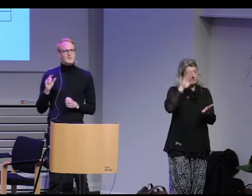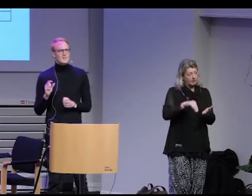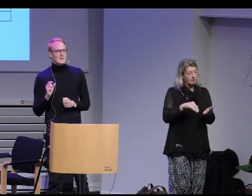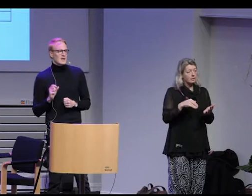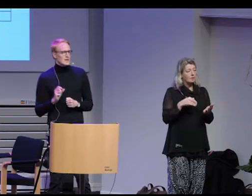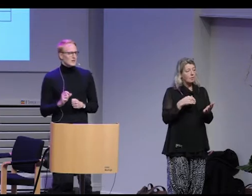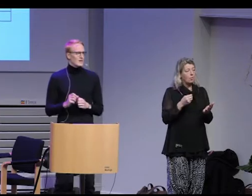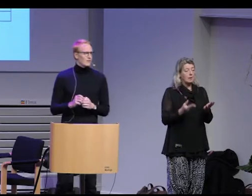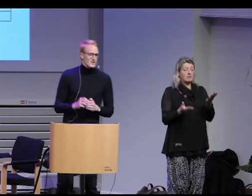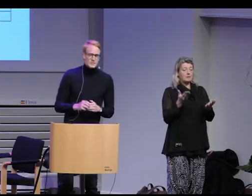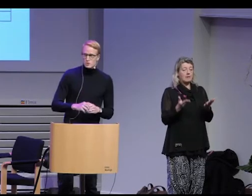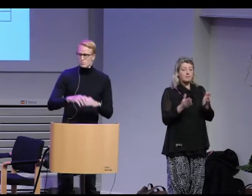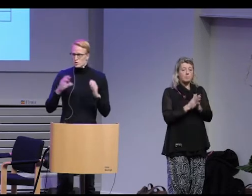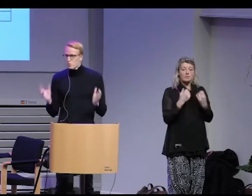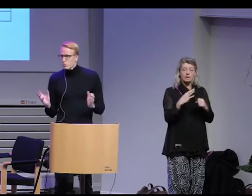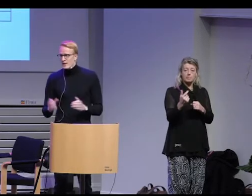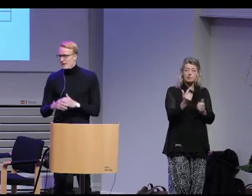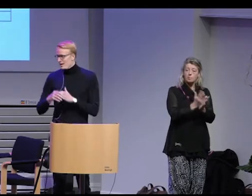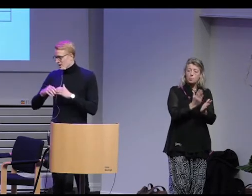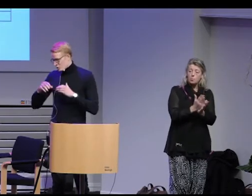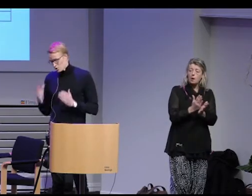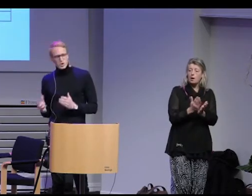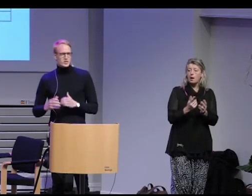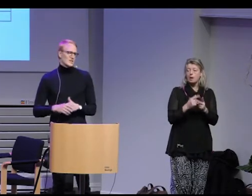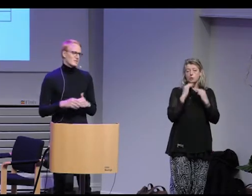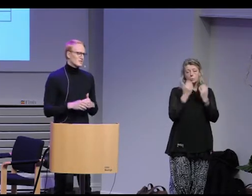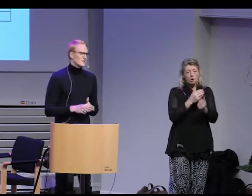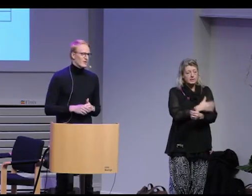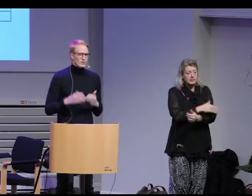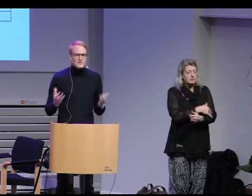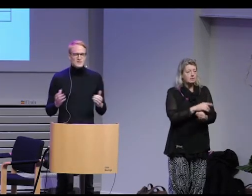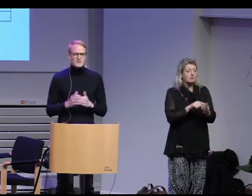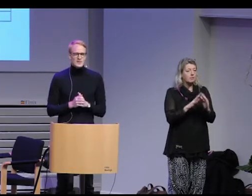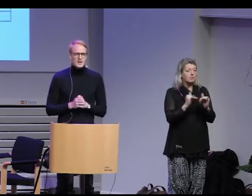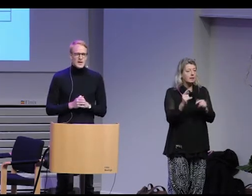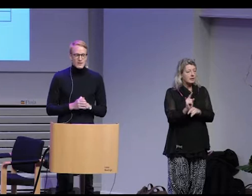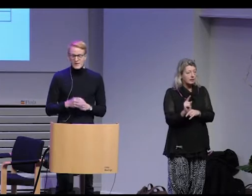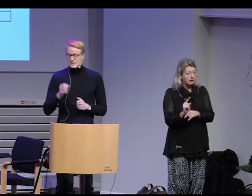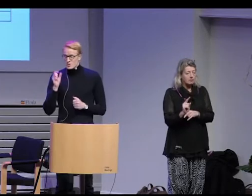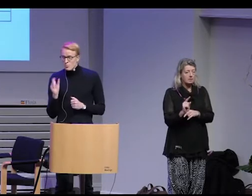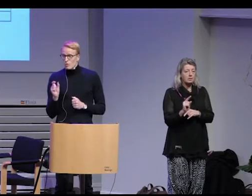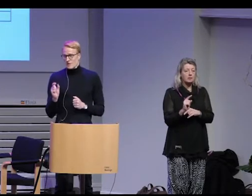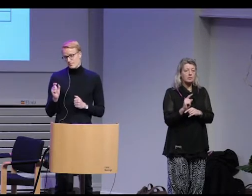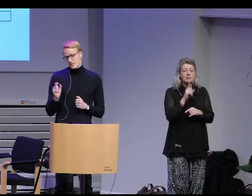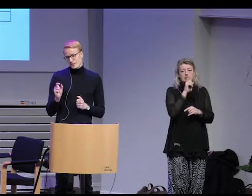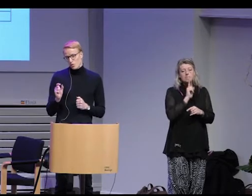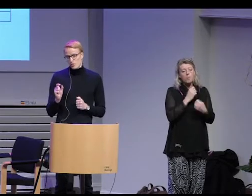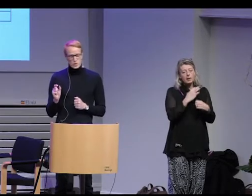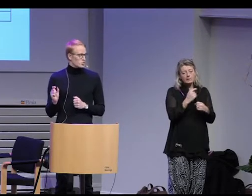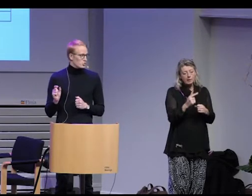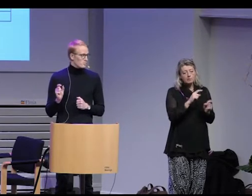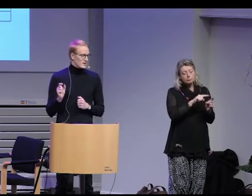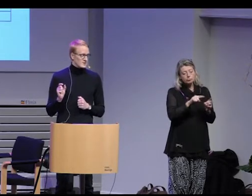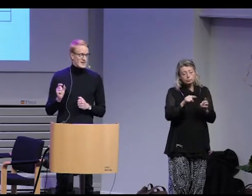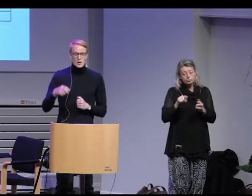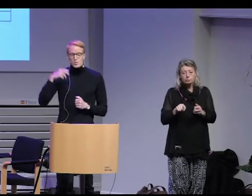förhållande till verksamhet som skola, socialtjänst, fritid, är väldigt små verksamheter och